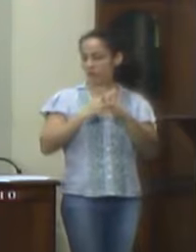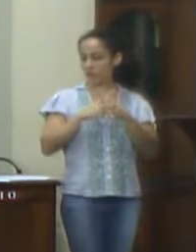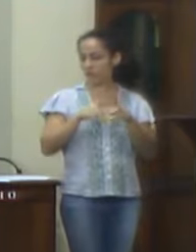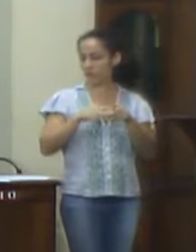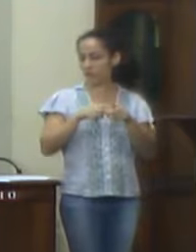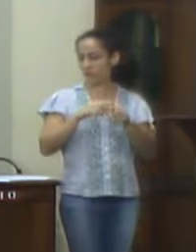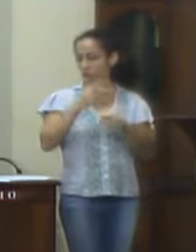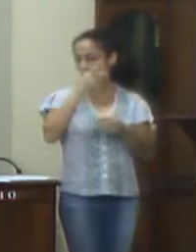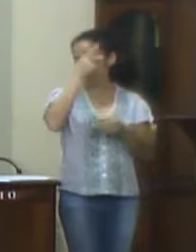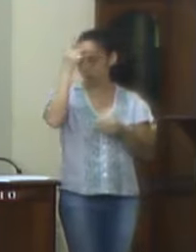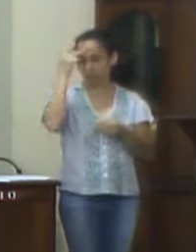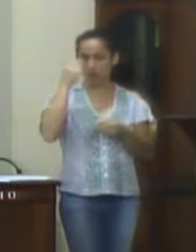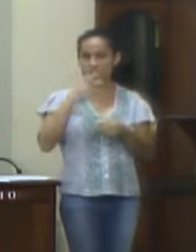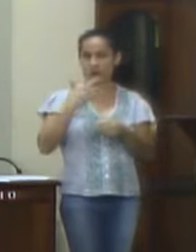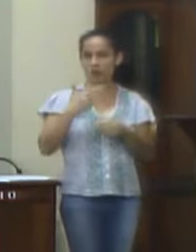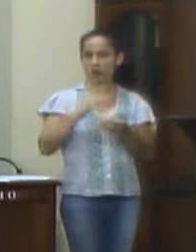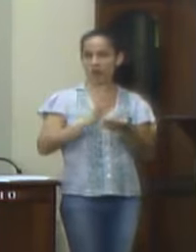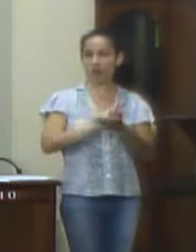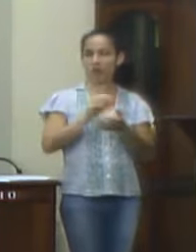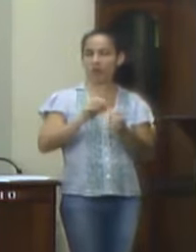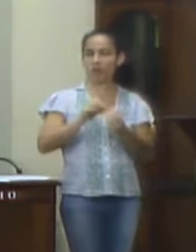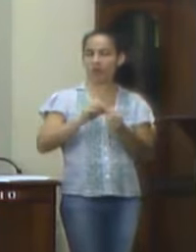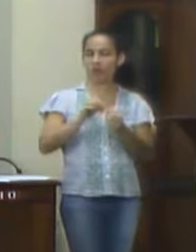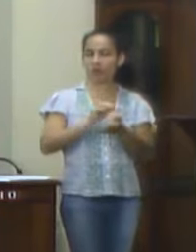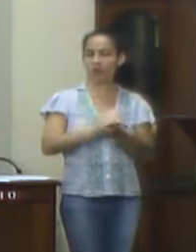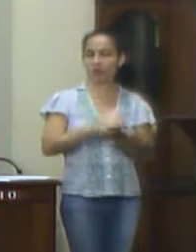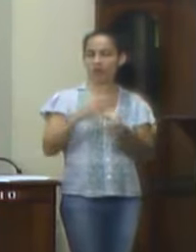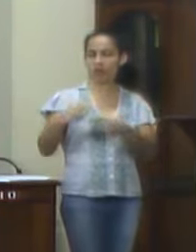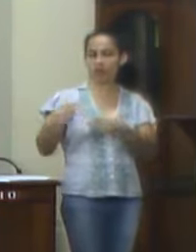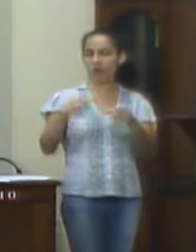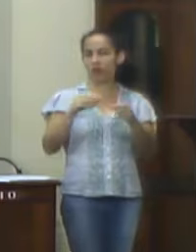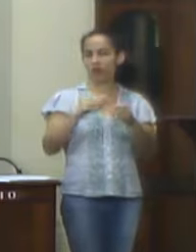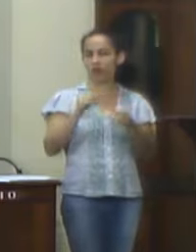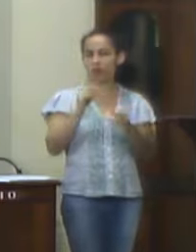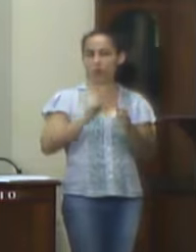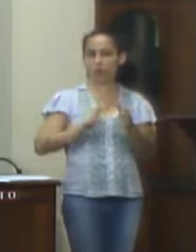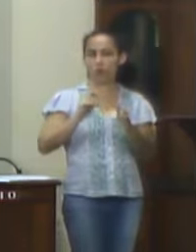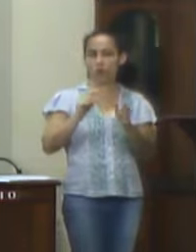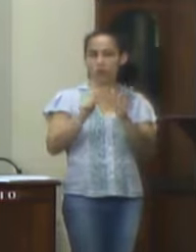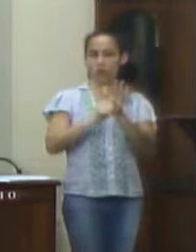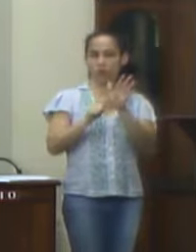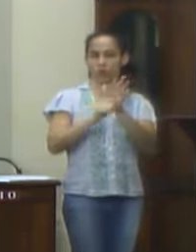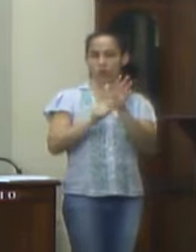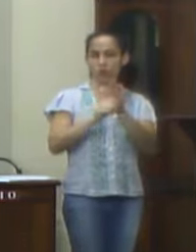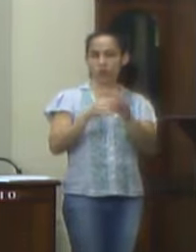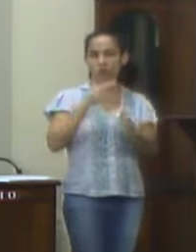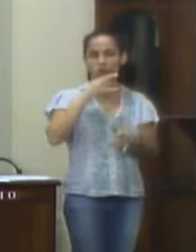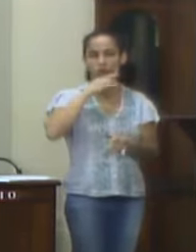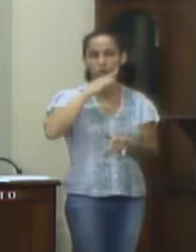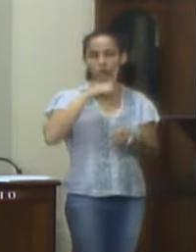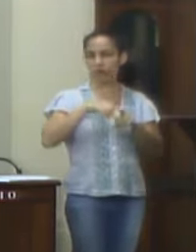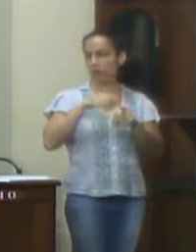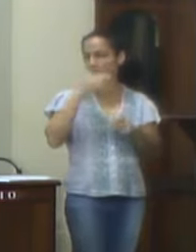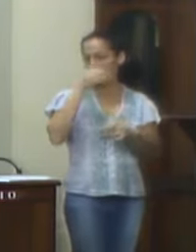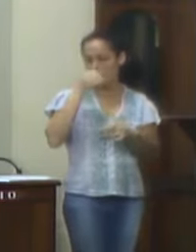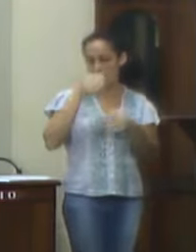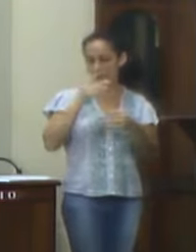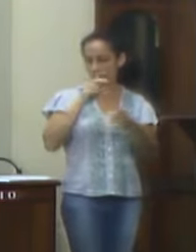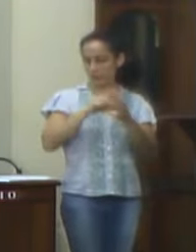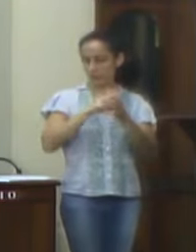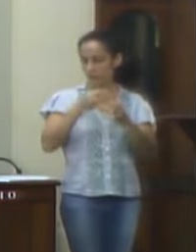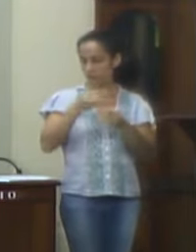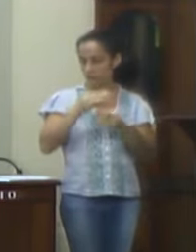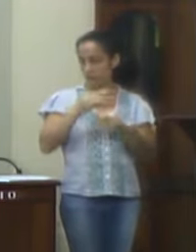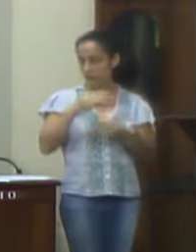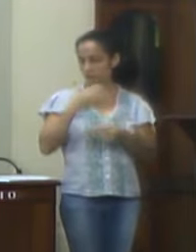causadas por pessoas ociosas que se utilizam do local para consumo de drogas e ou bebidas alcoólicas. Valença, 13 de